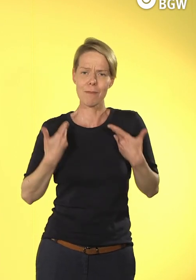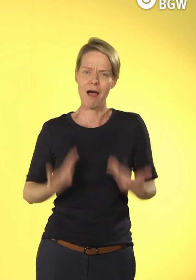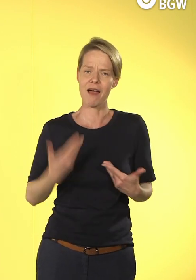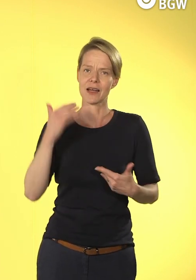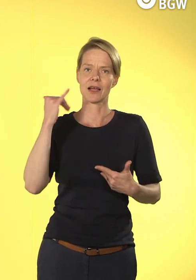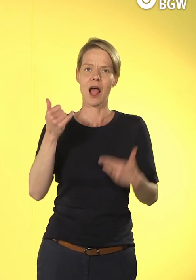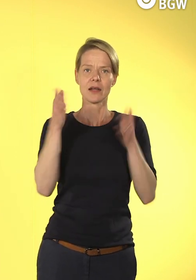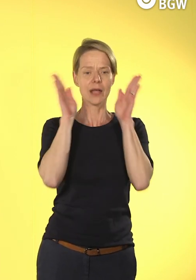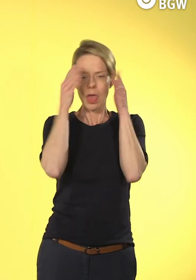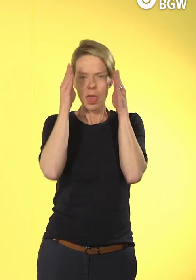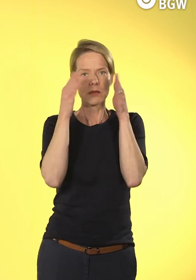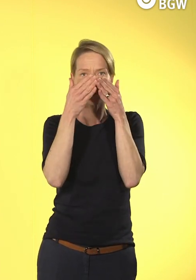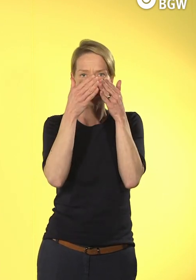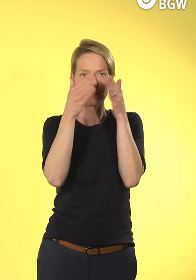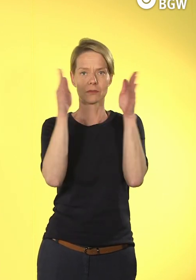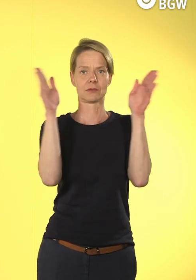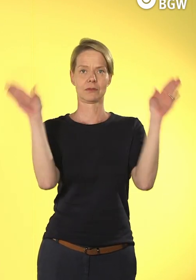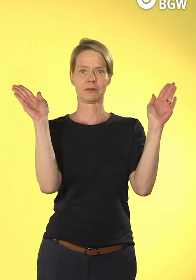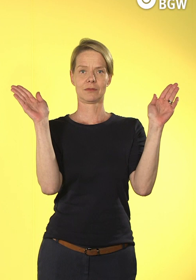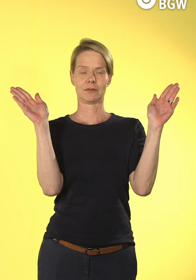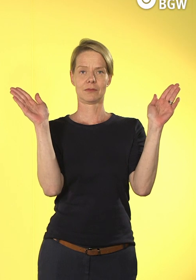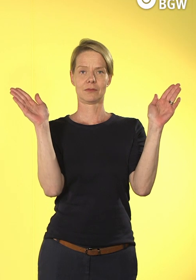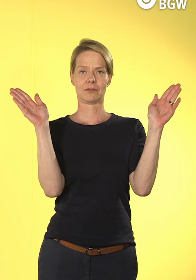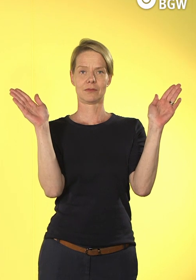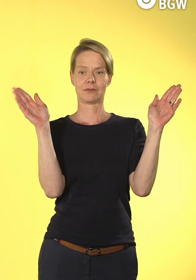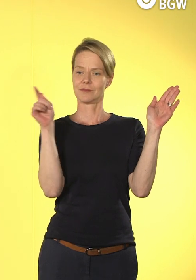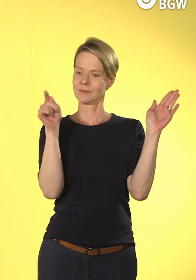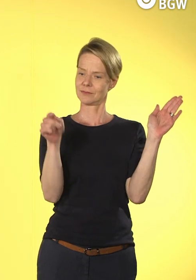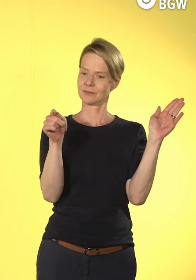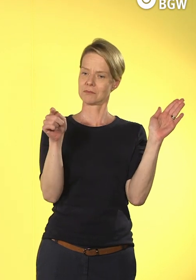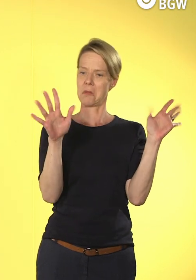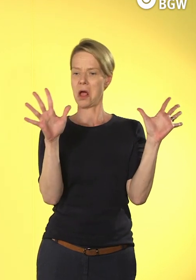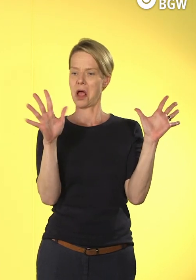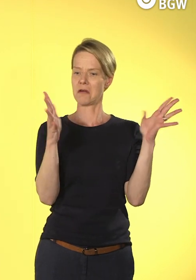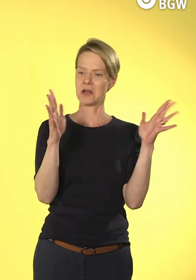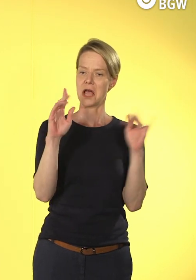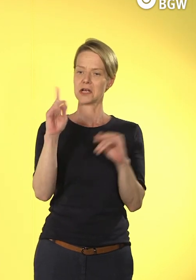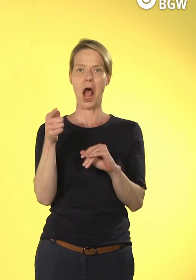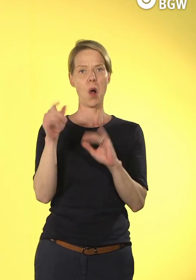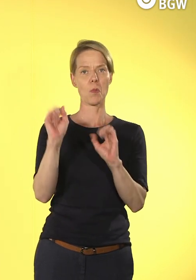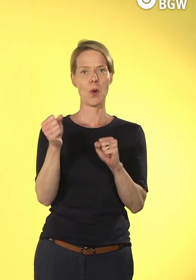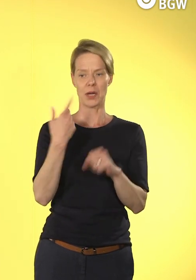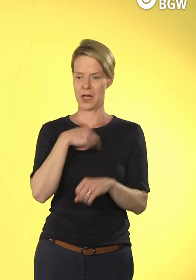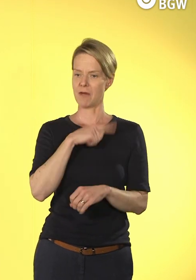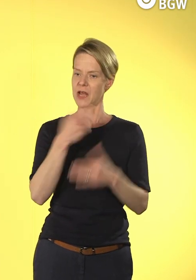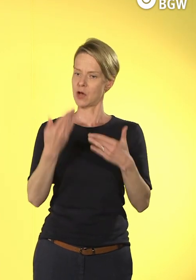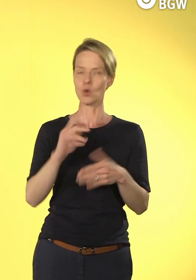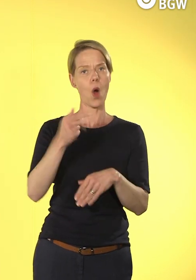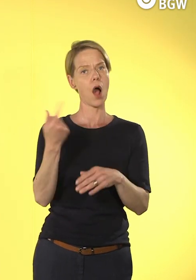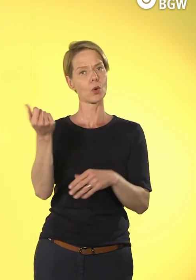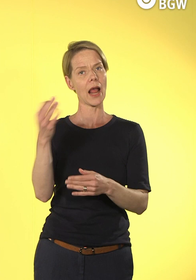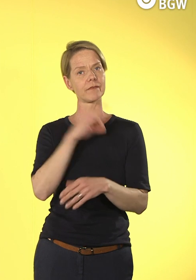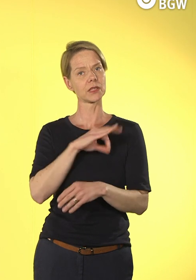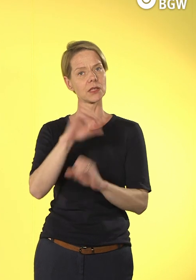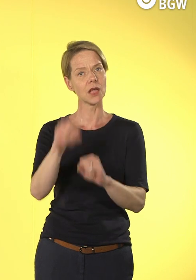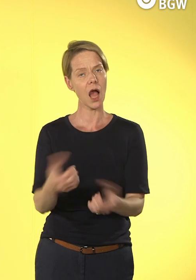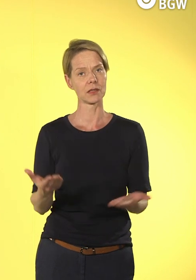Blick öffnen, wo es Geschäftsmodelle gibt, wo wir unsere Leistungen anbieten können oder wo wir unsere Leistungen auch ein